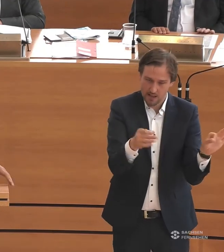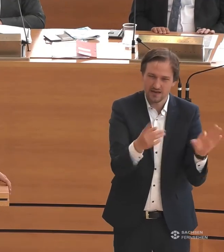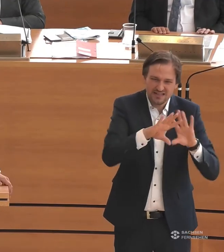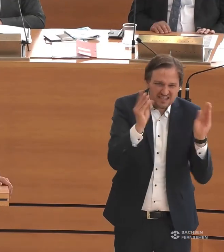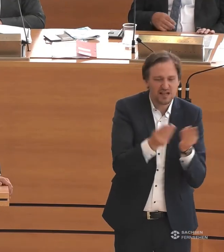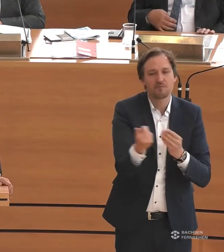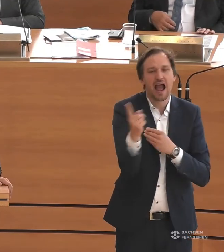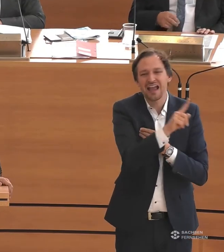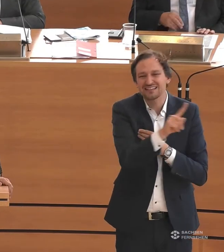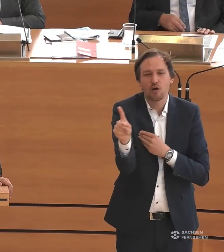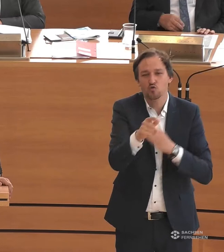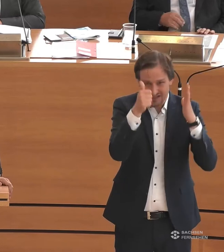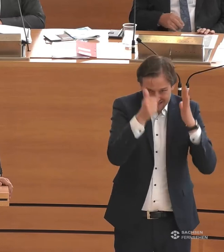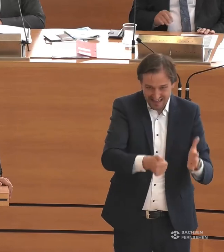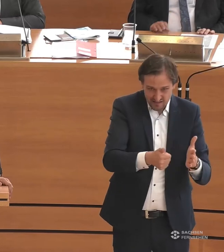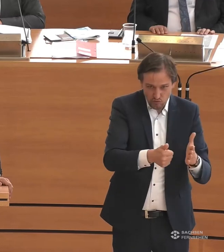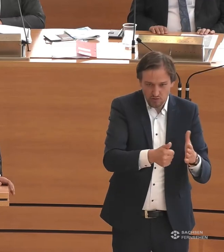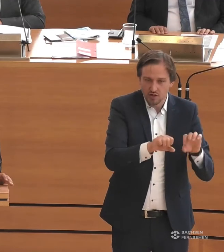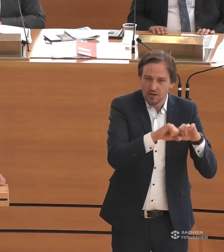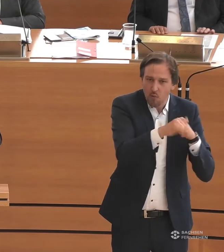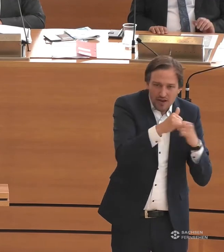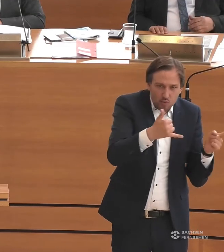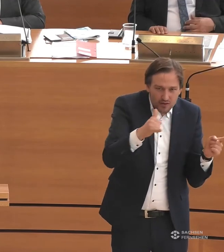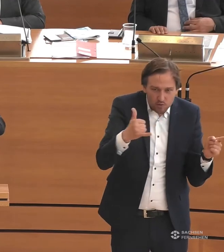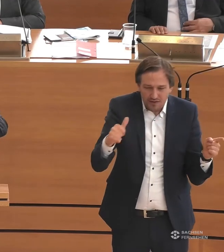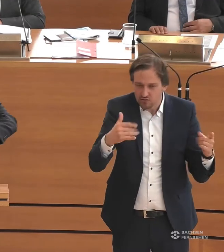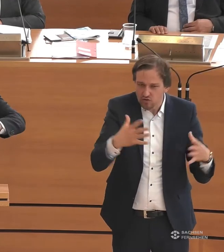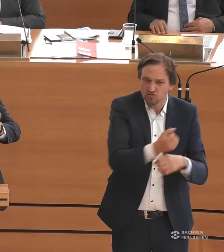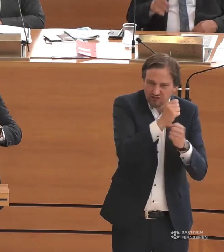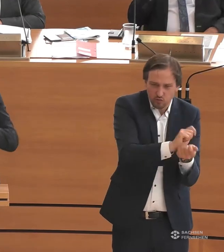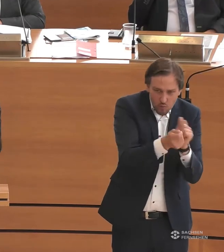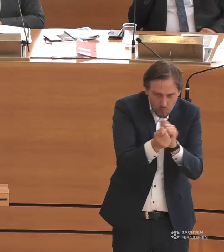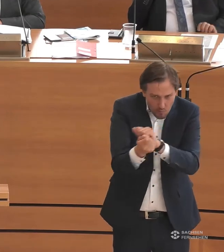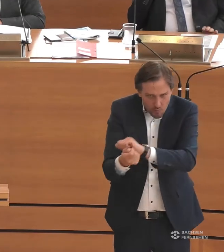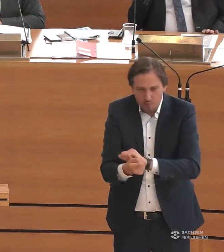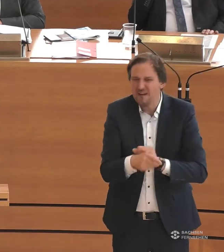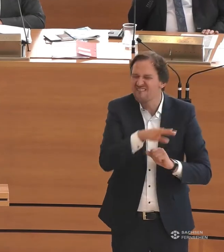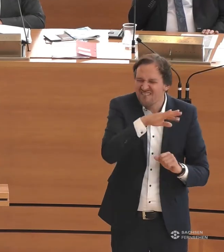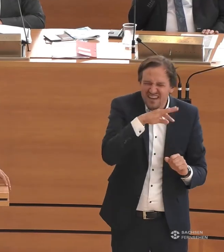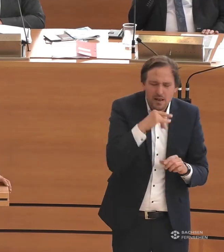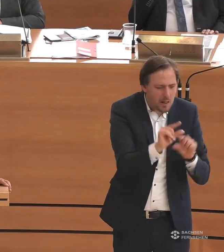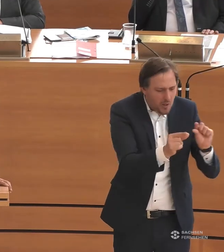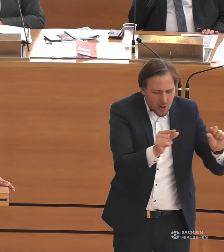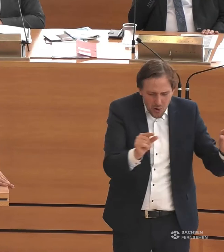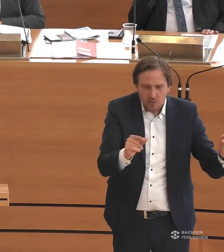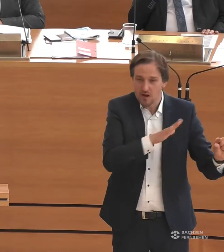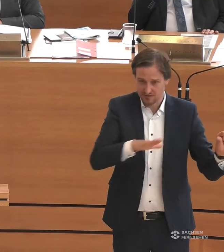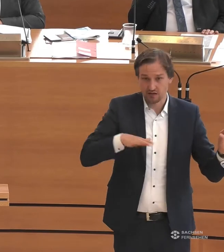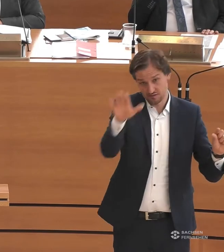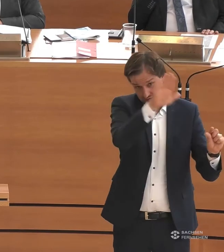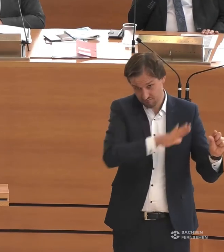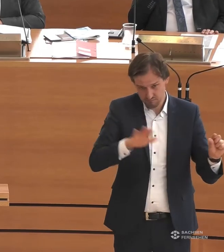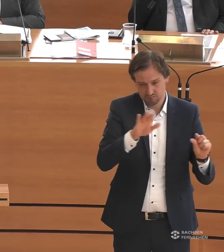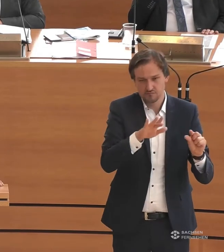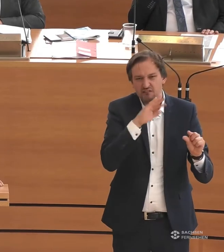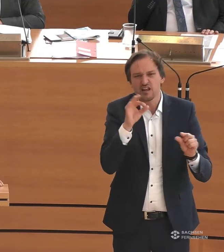Vorhaben, die seit 2014 realisiert wurden, dass in ganz, ganz vielen kleinteiligen Sektoren des Freistaats Sachsen in